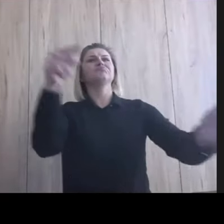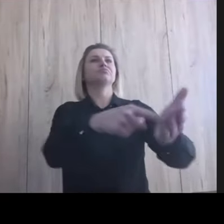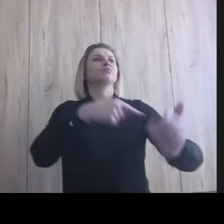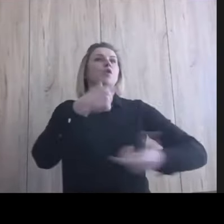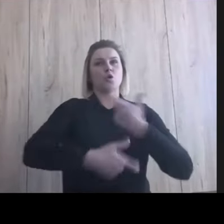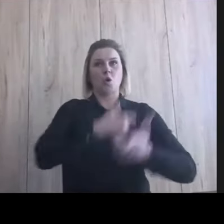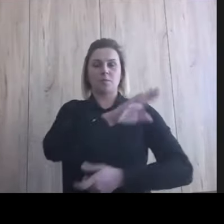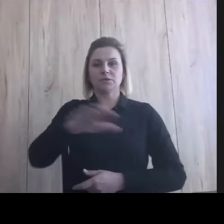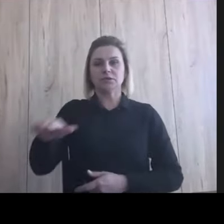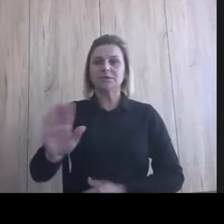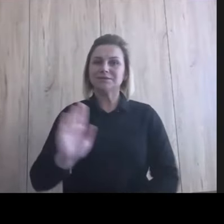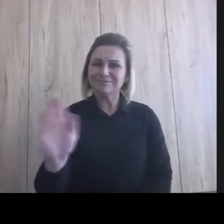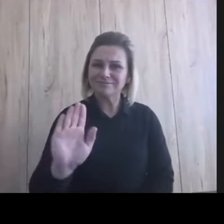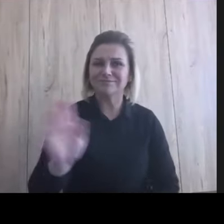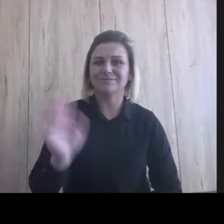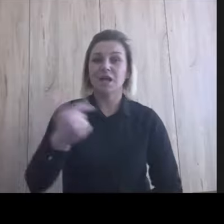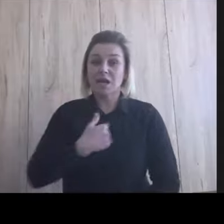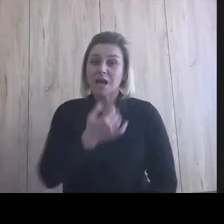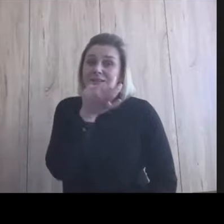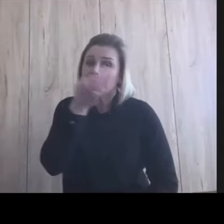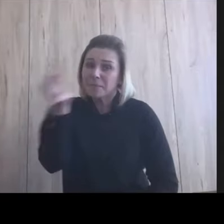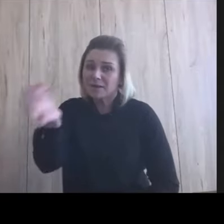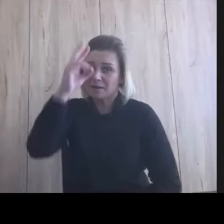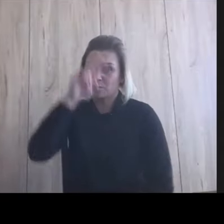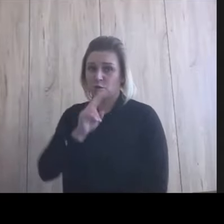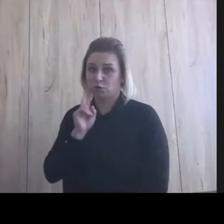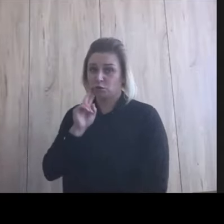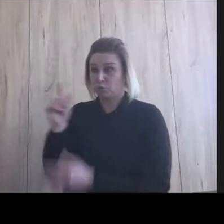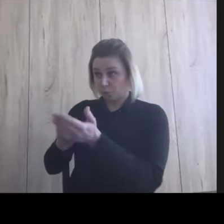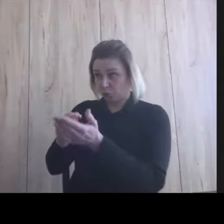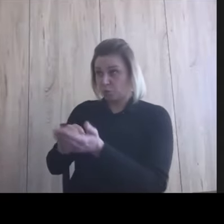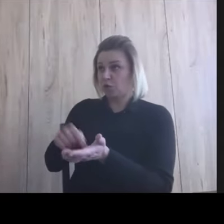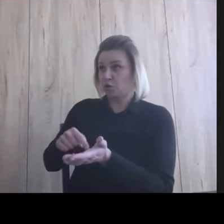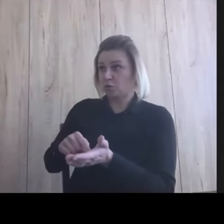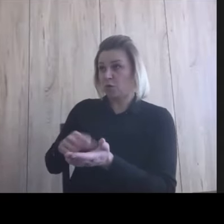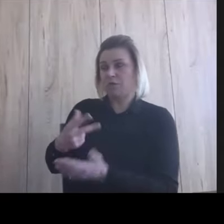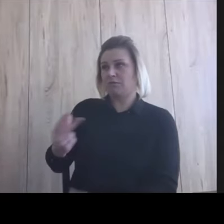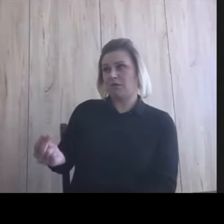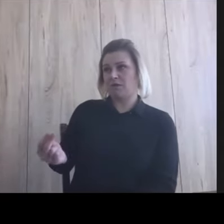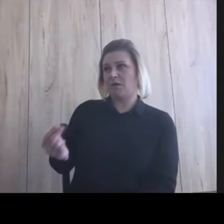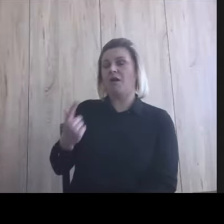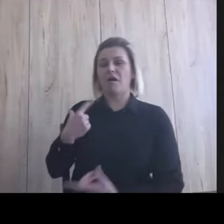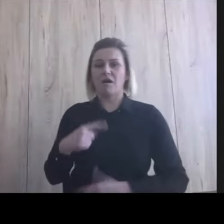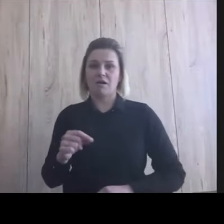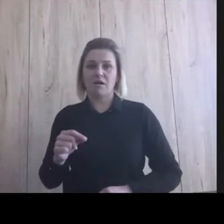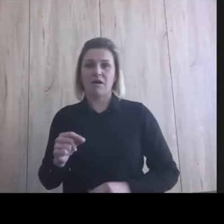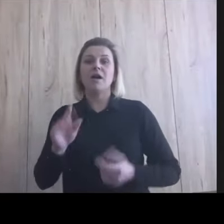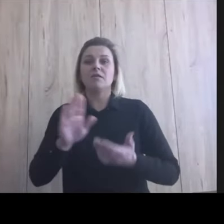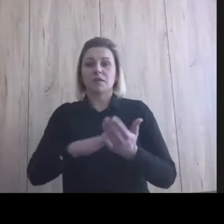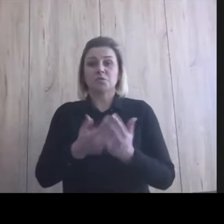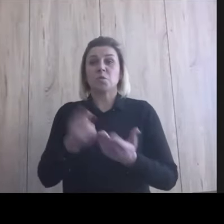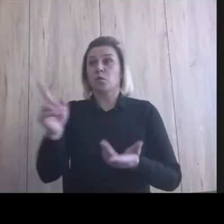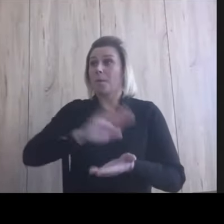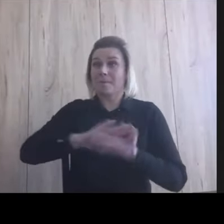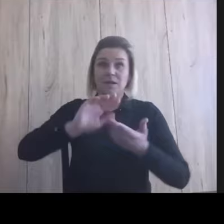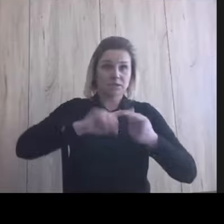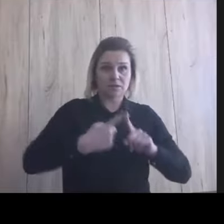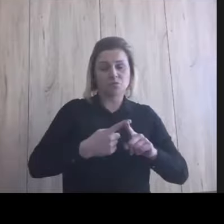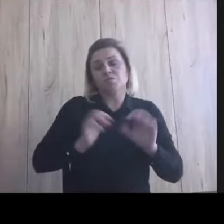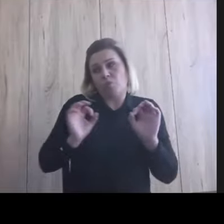zapytam się was, potrzebujecie tego, nie, to co było z tym japońskim, nie, bez sensu, tak, ok, dobra, zmieńmy to.